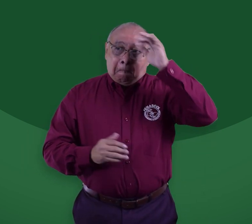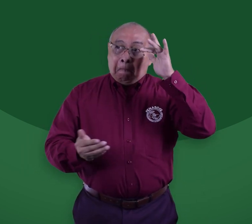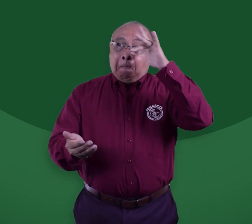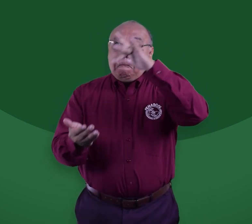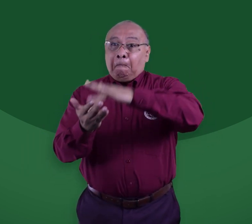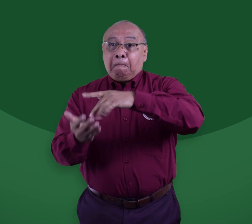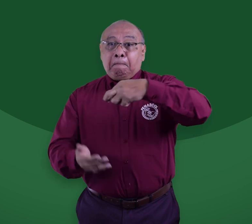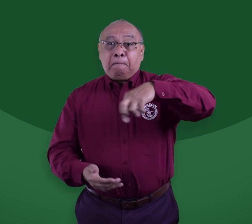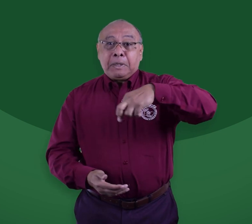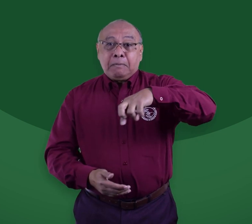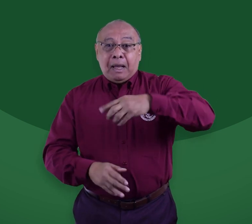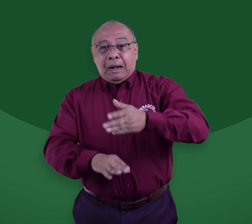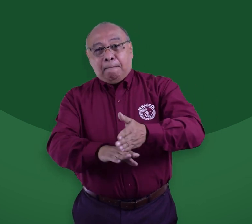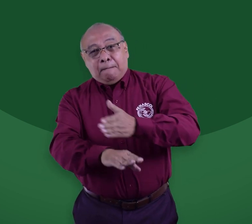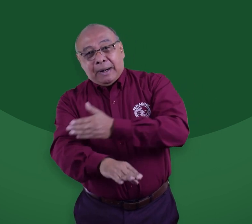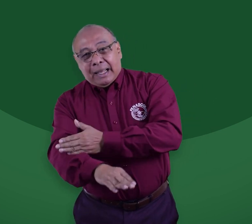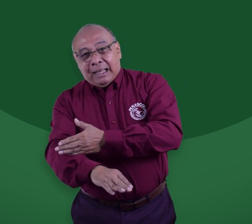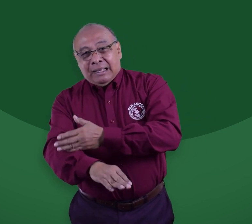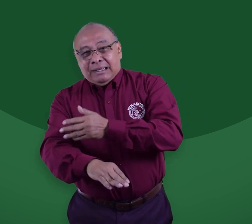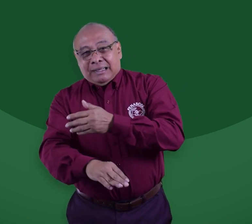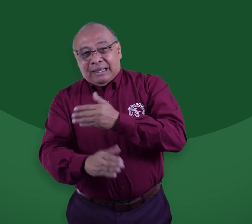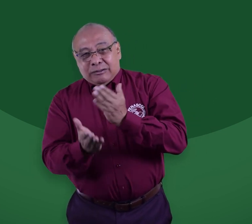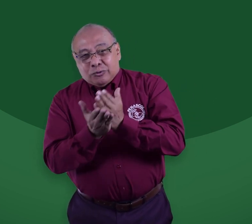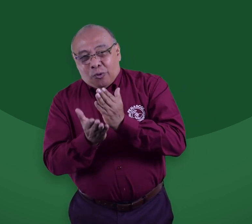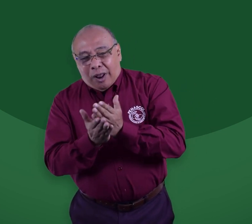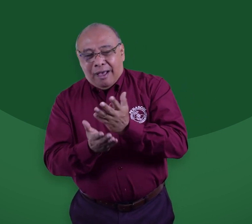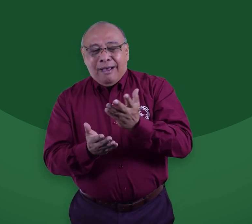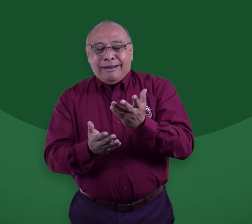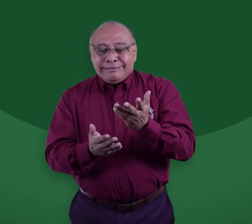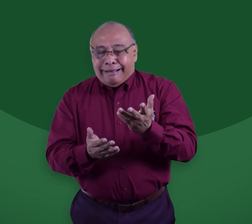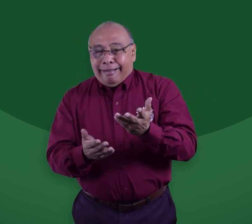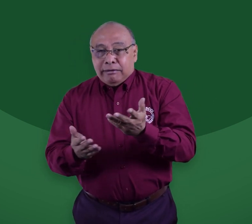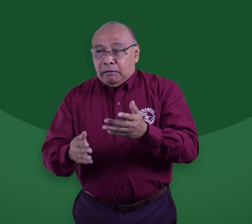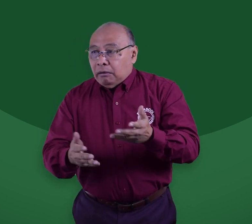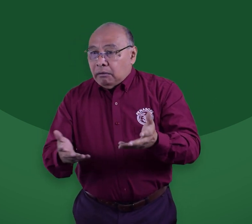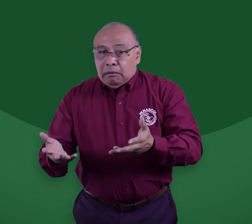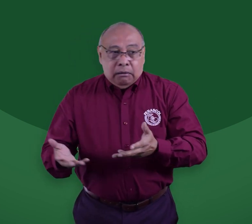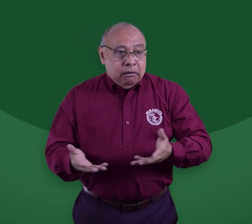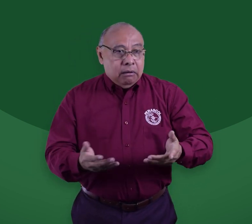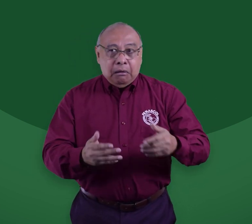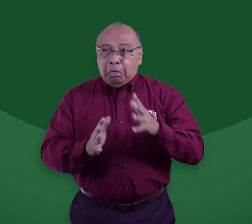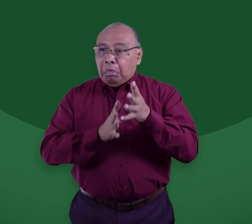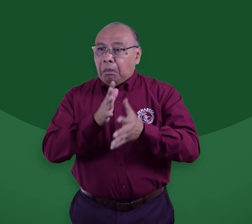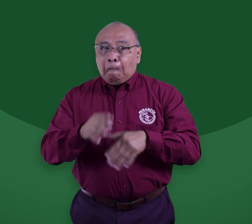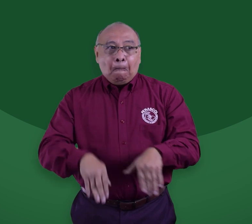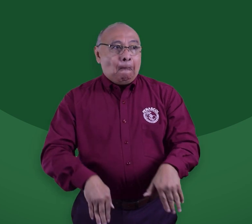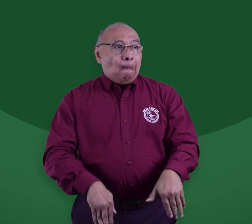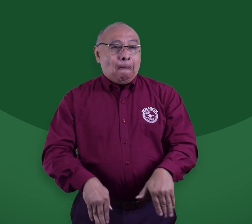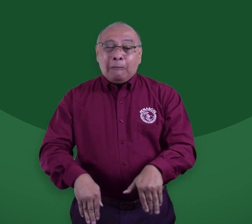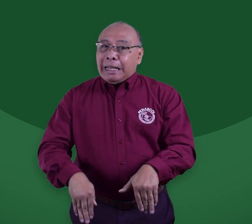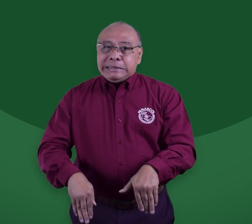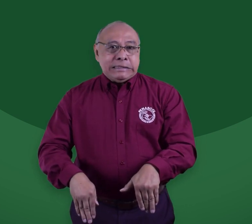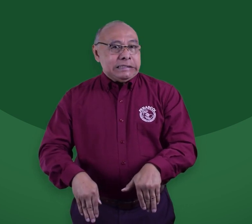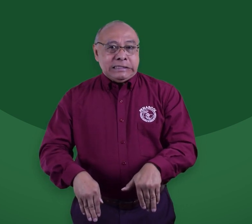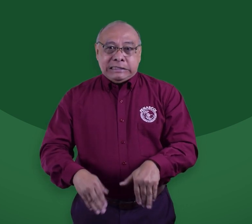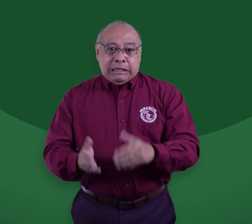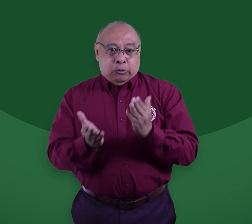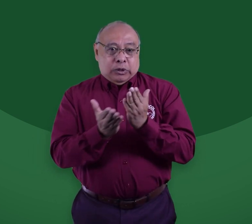cuando ingresan a la escuela no han tenido contacto con la lengua de señas en su edad preescolar. La educación bilingüe es